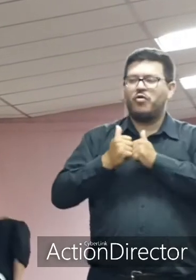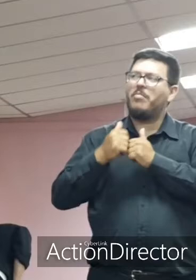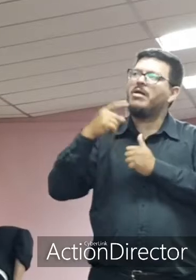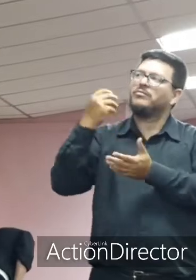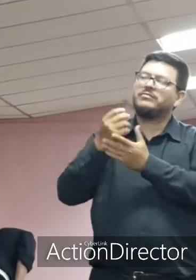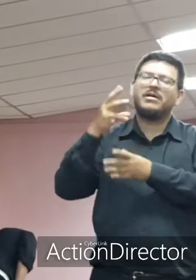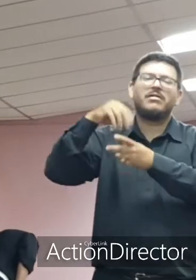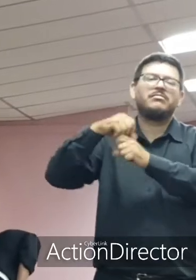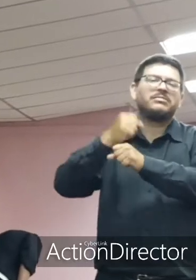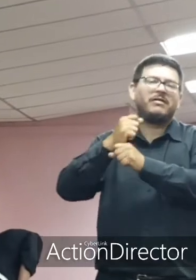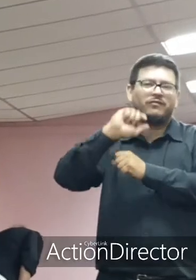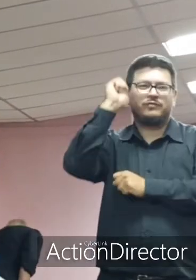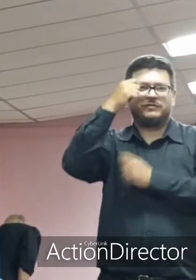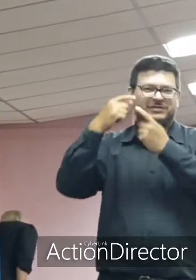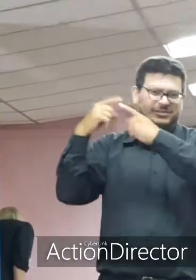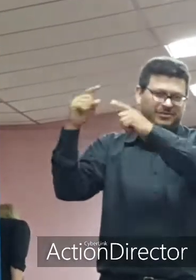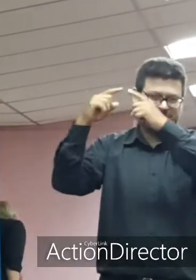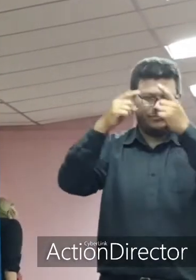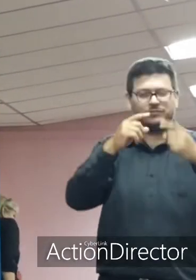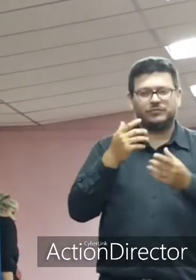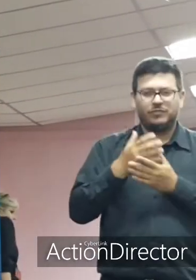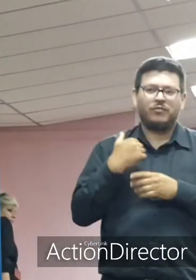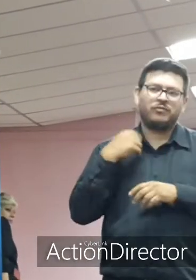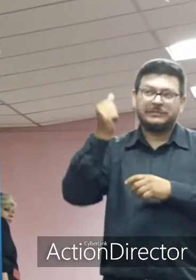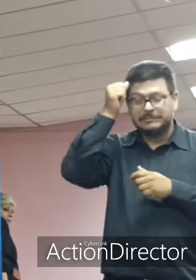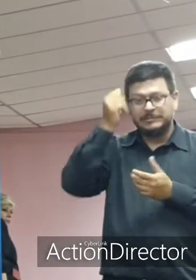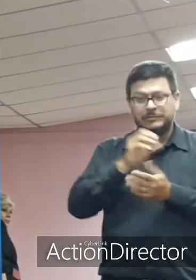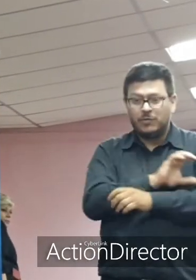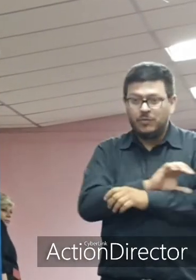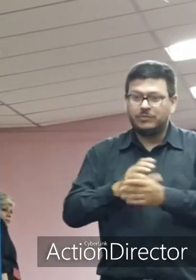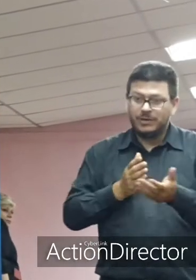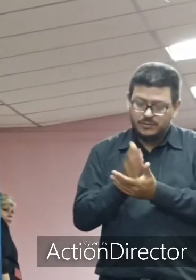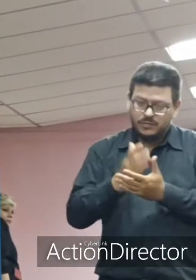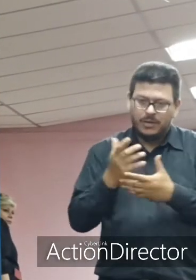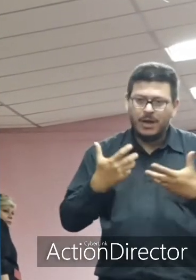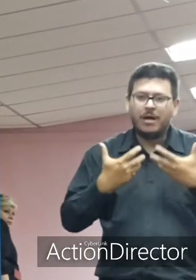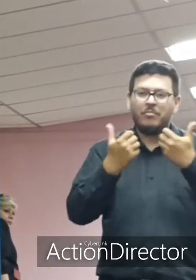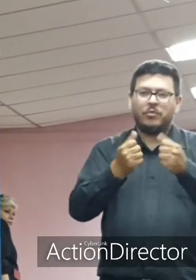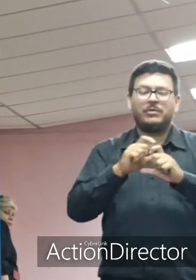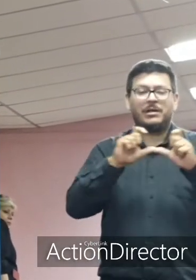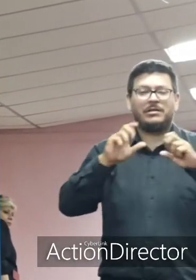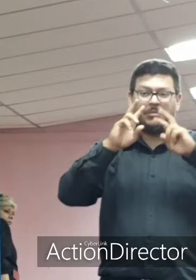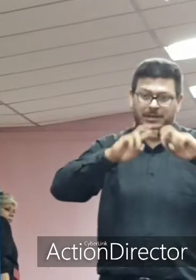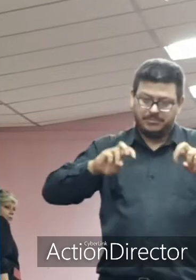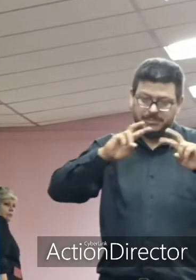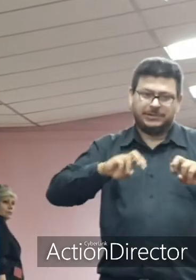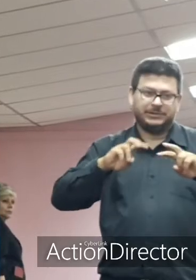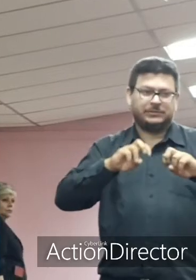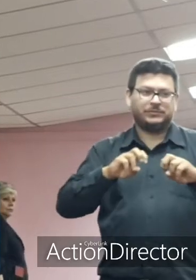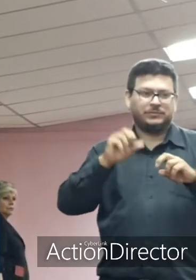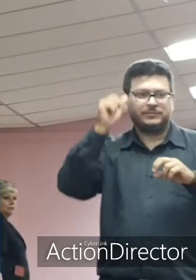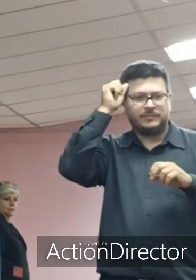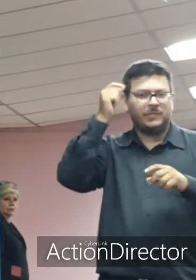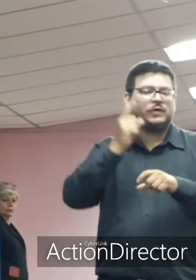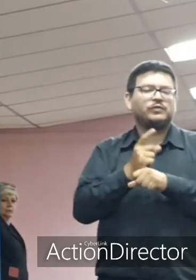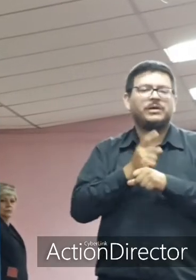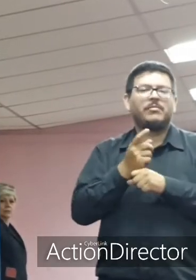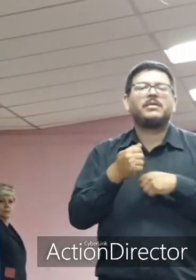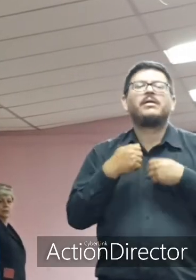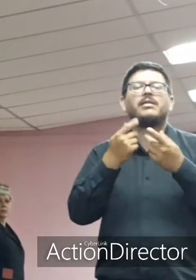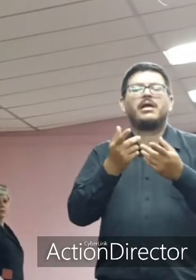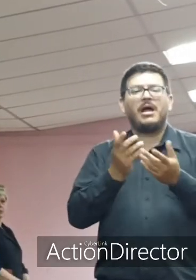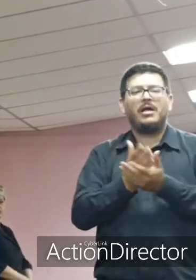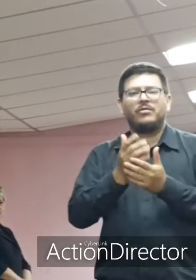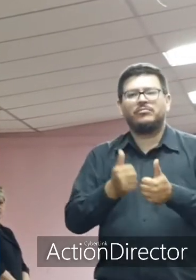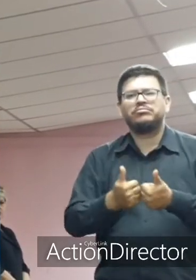realmente podamos seguir apoyando la investigación que no solamente impulsan a las universidades sino